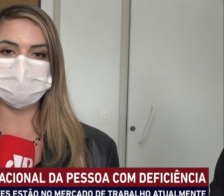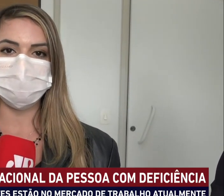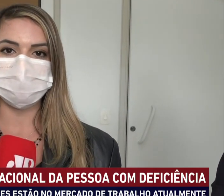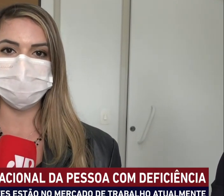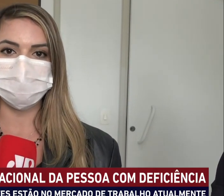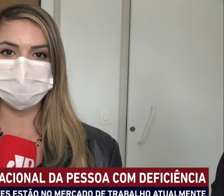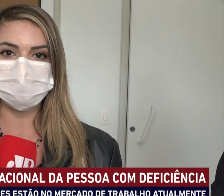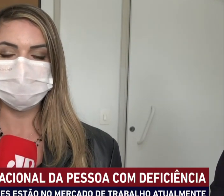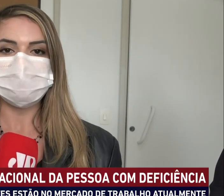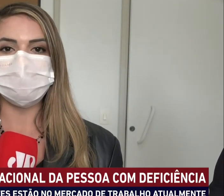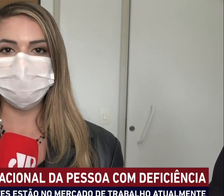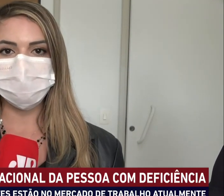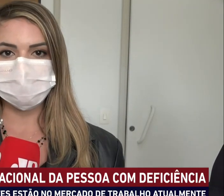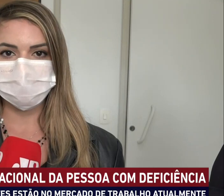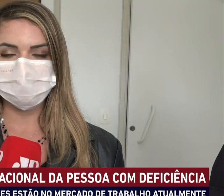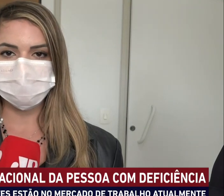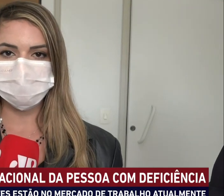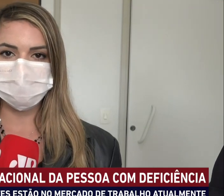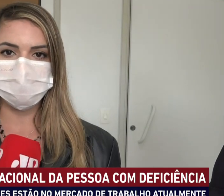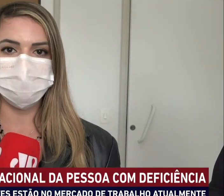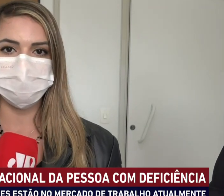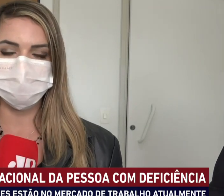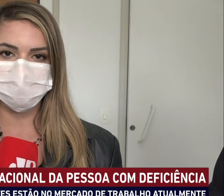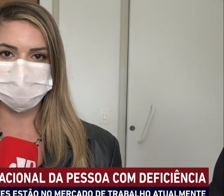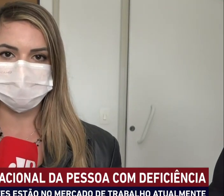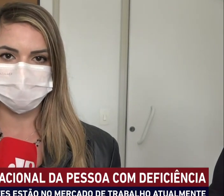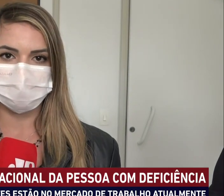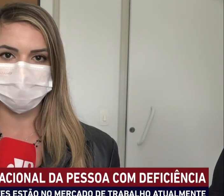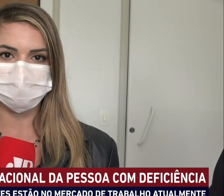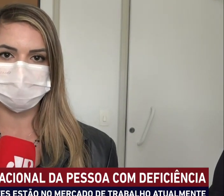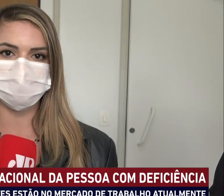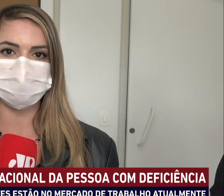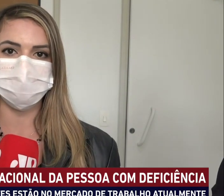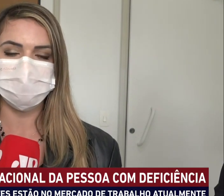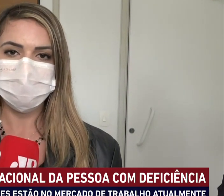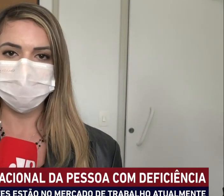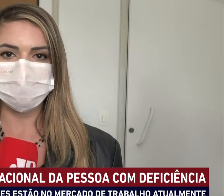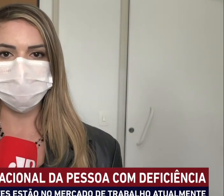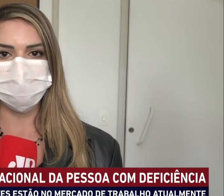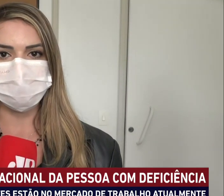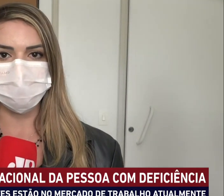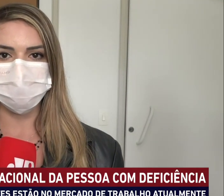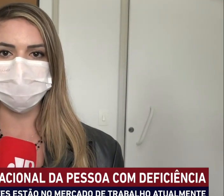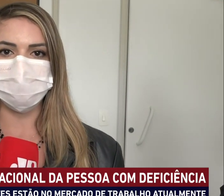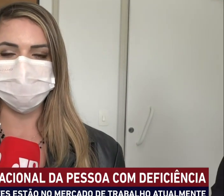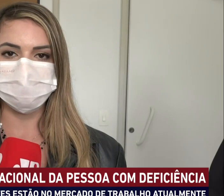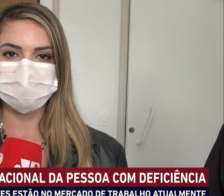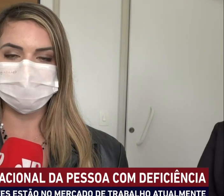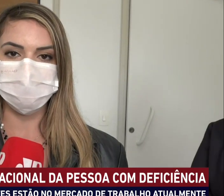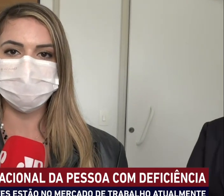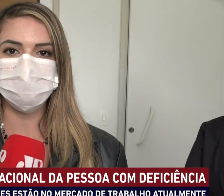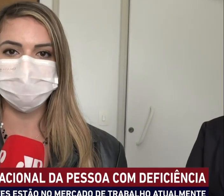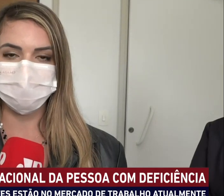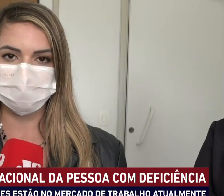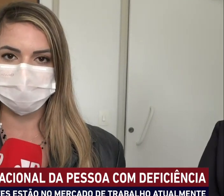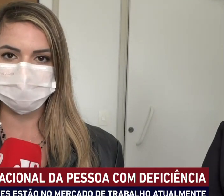data para lembrar da importância da inclusão dessas pessoas em todos os aspectos, né? Aspectos políticos, econômicos, sociais,